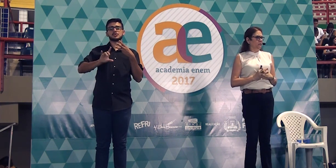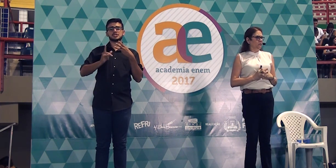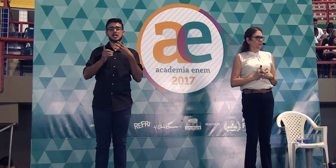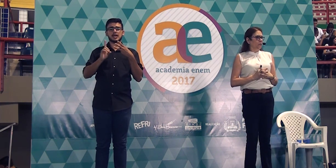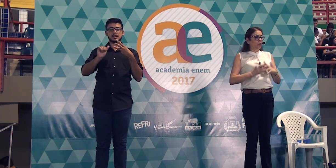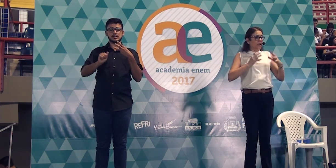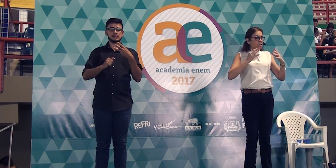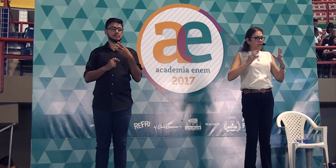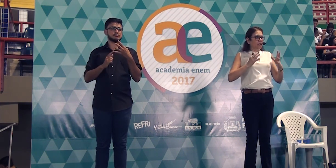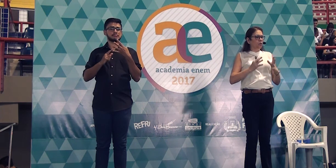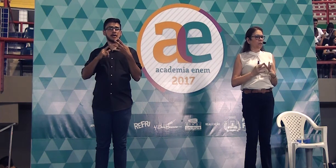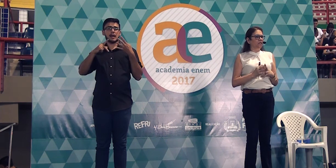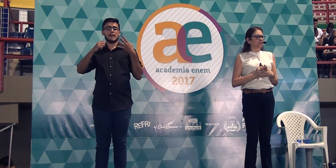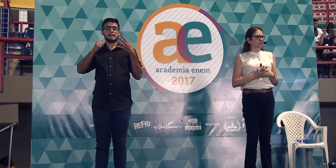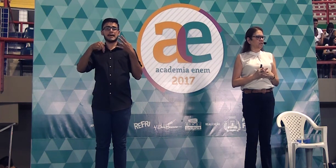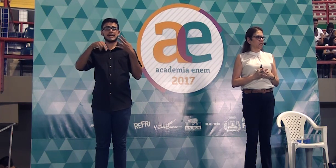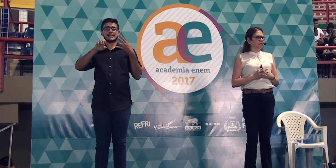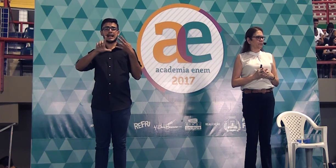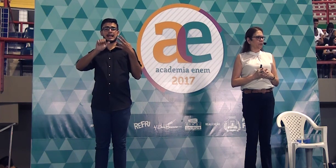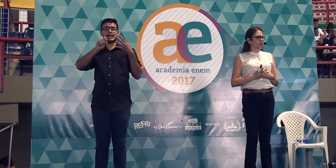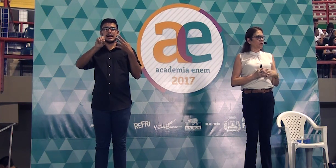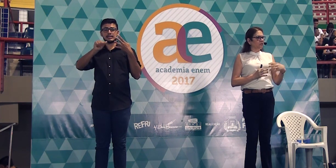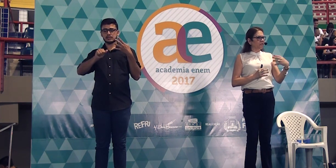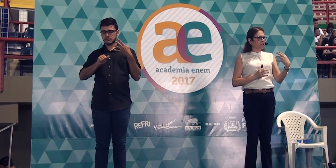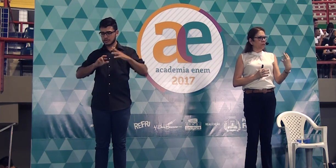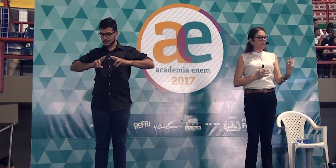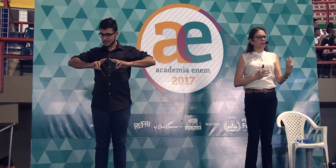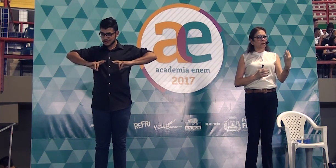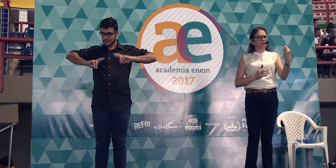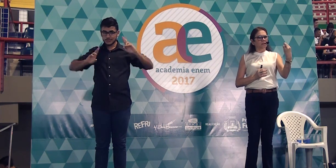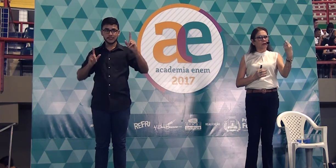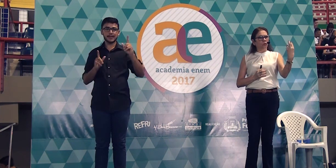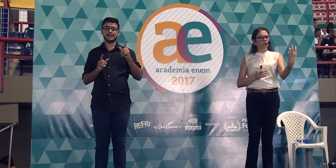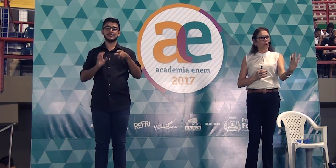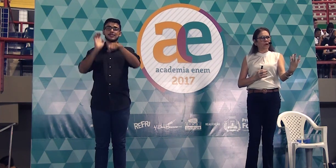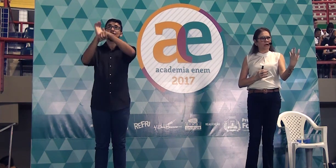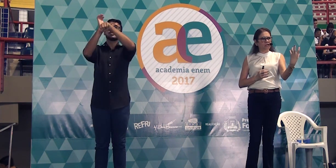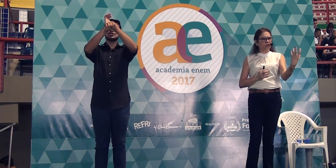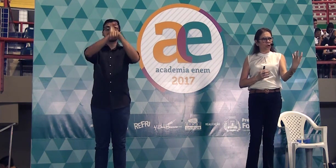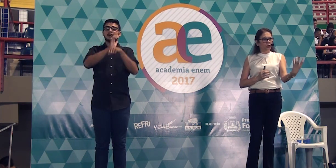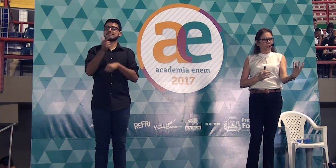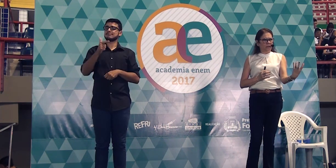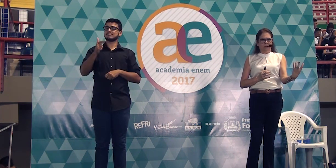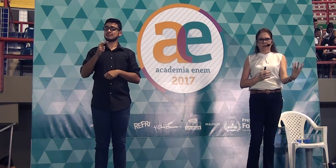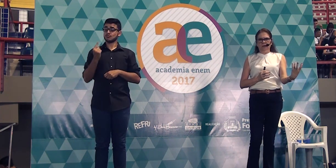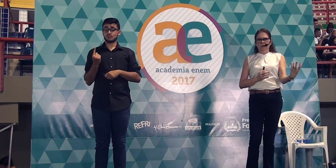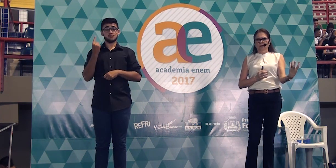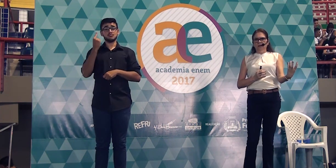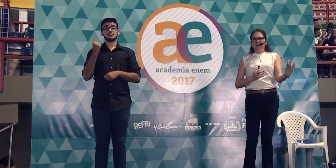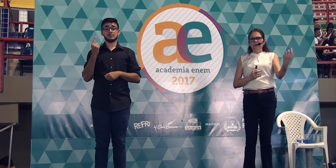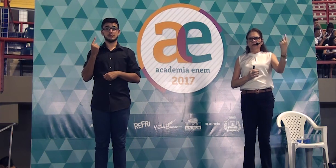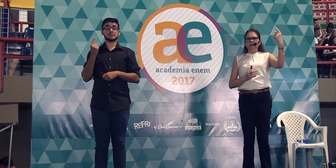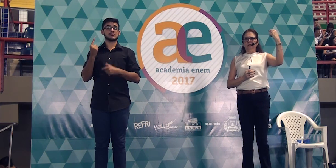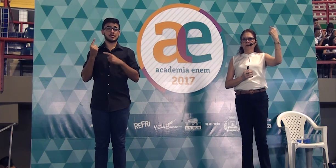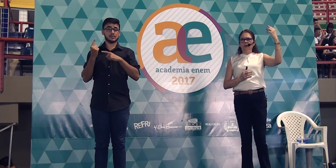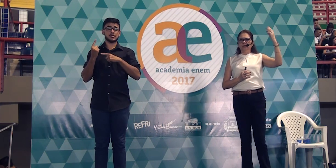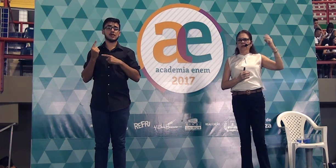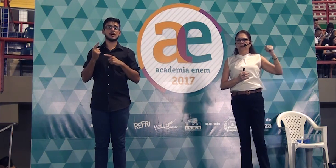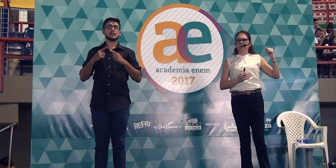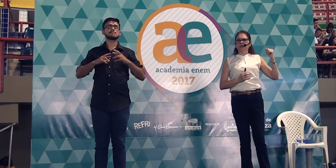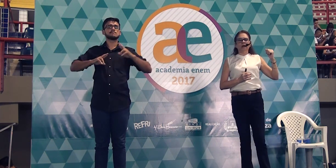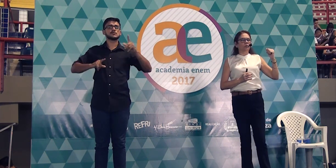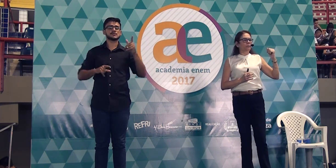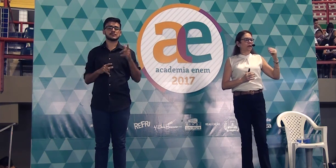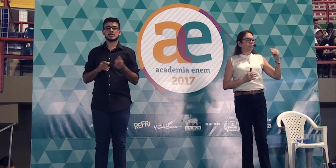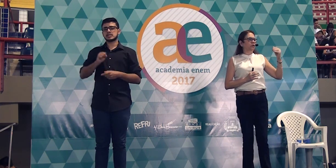come porque acha aquela comida esquisita, vocês estão entendendo que isso é cultura gastronômica, se você está num